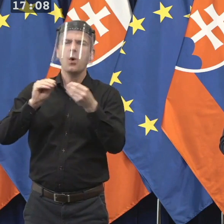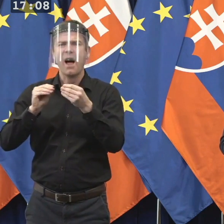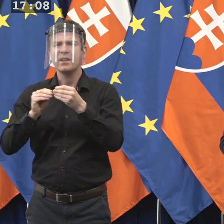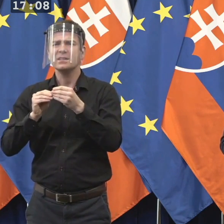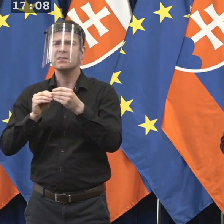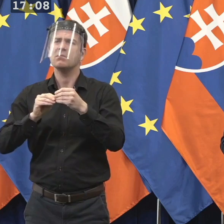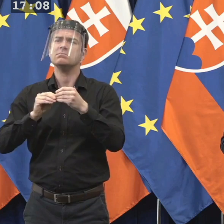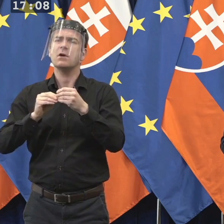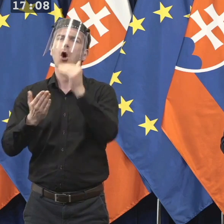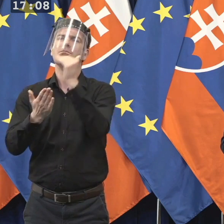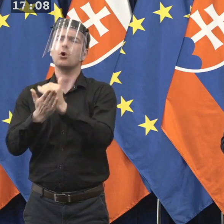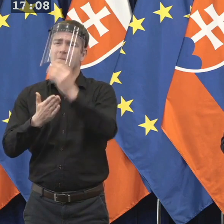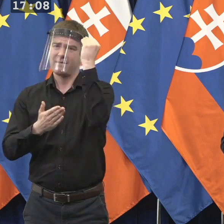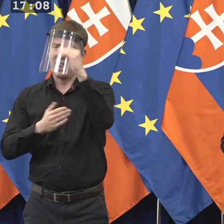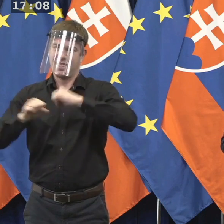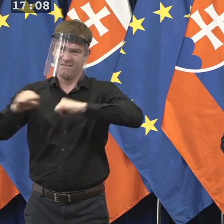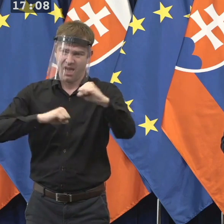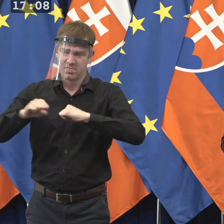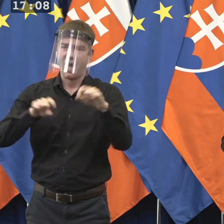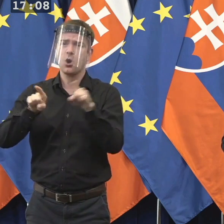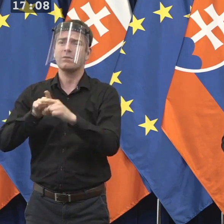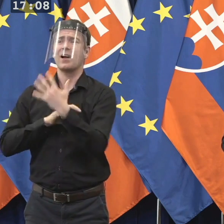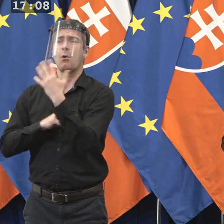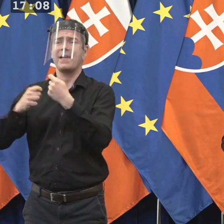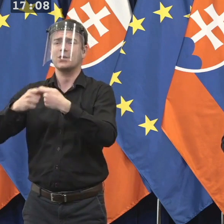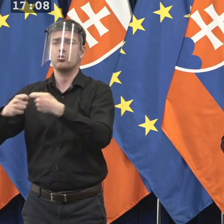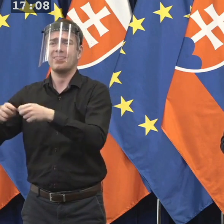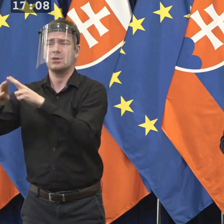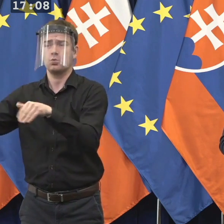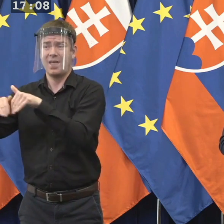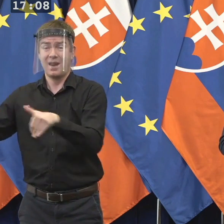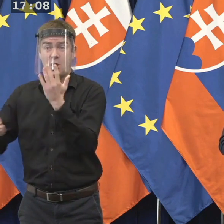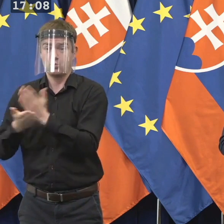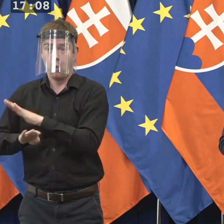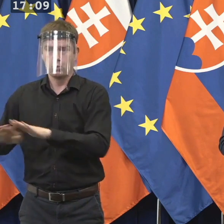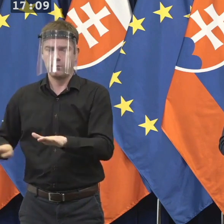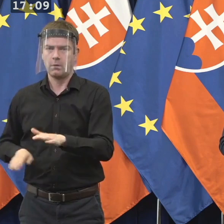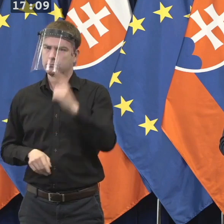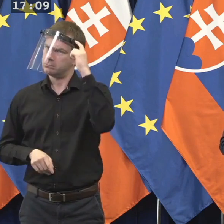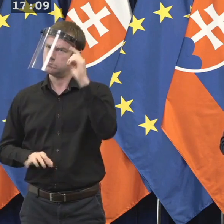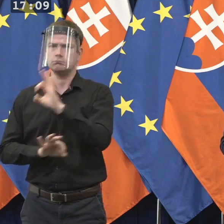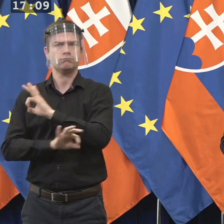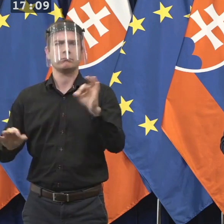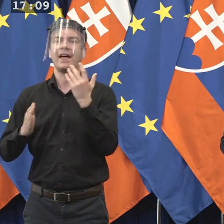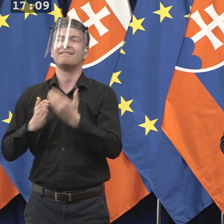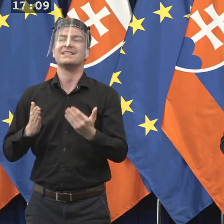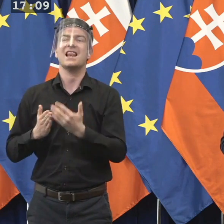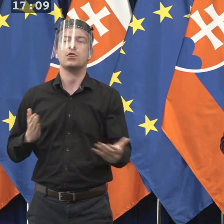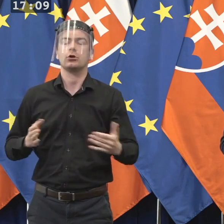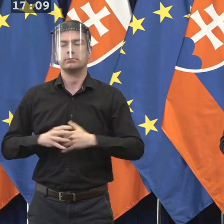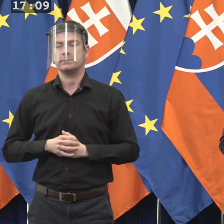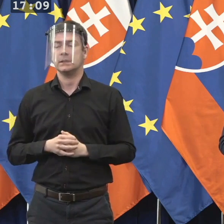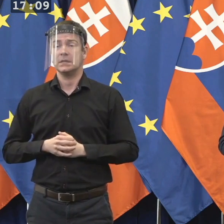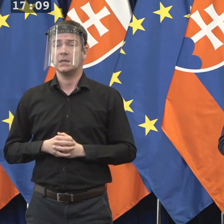súčasne piatich členov súdnej rady k dnešku obsadila. Podľa mňa je to vynikajúce. Čo sa týka ľudí, ktorých